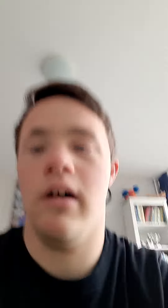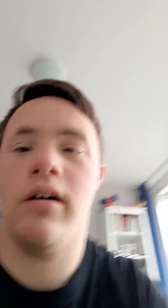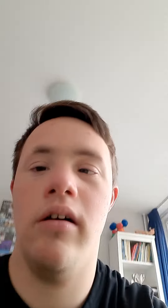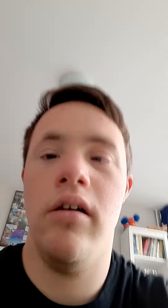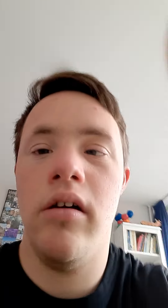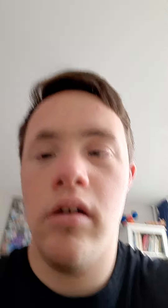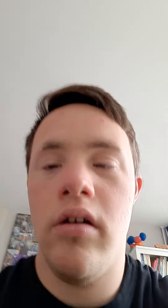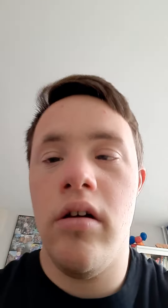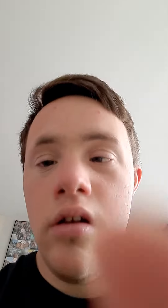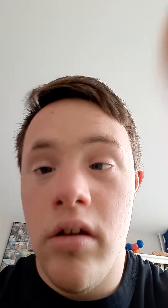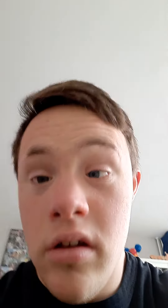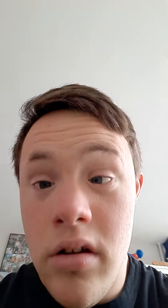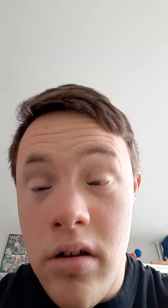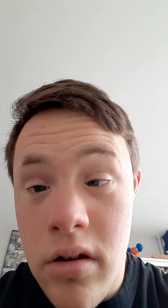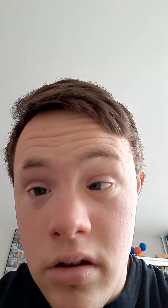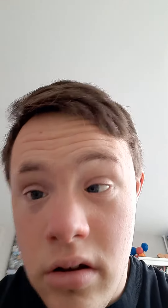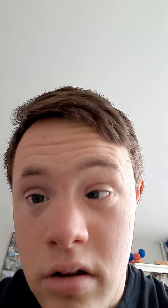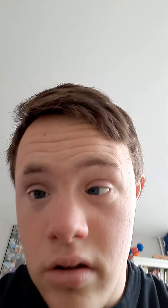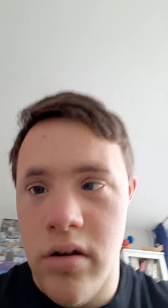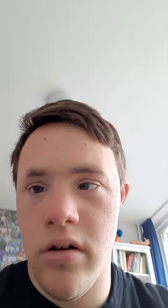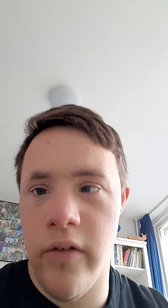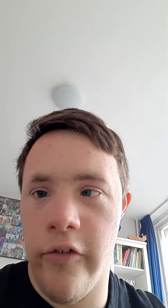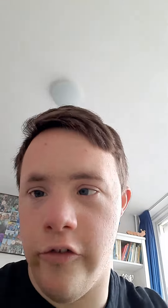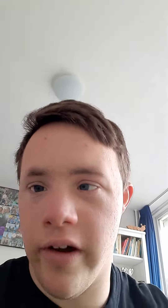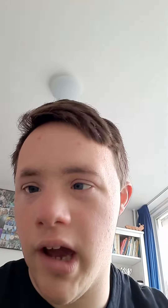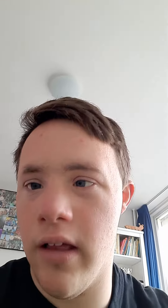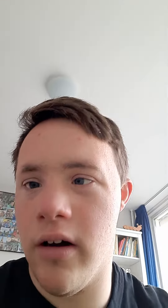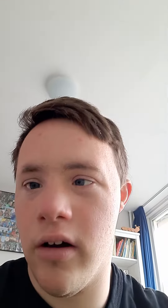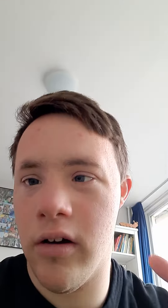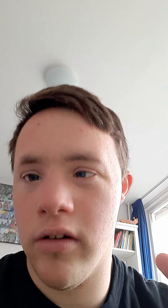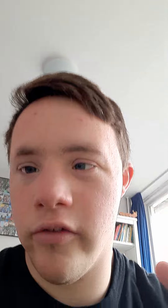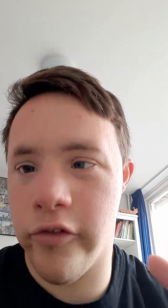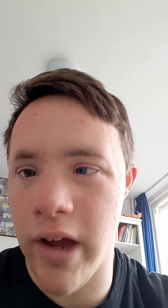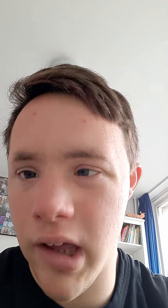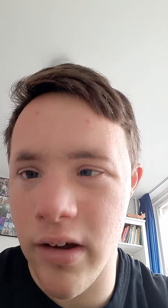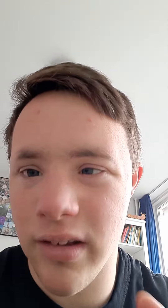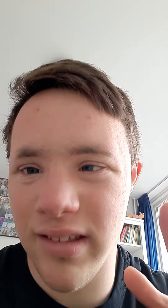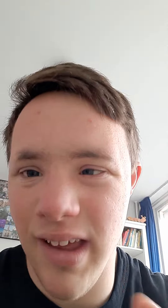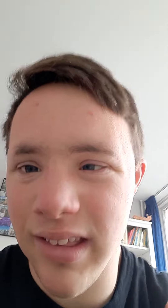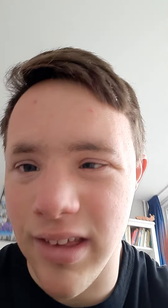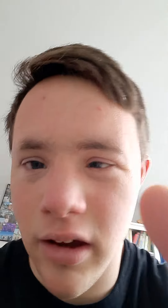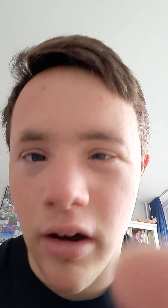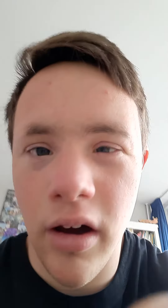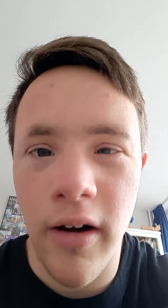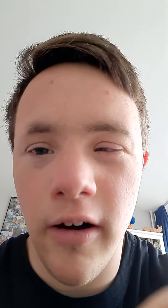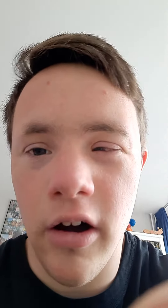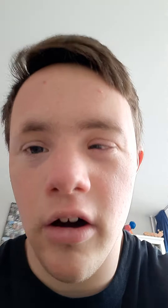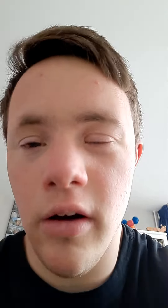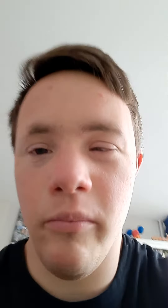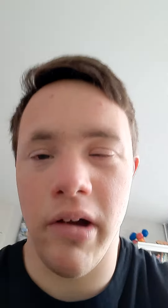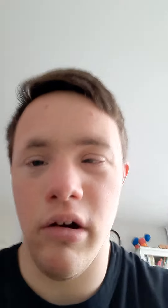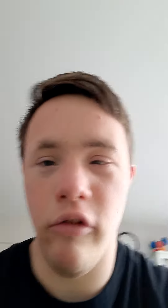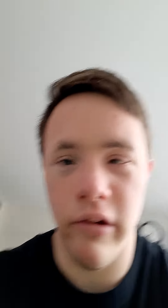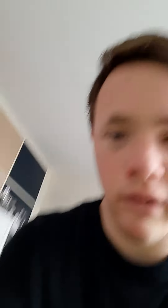vrijdag 30 april weer